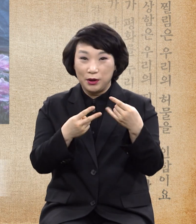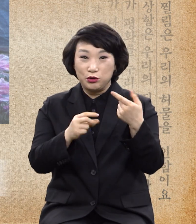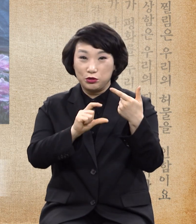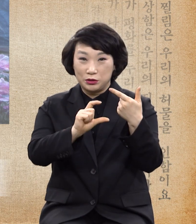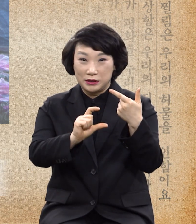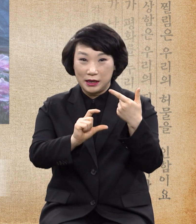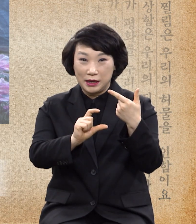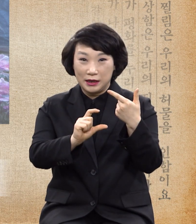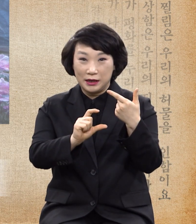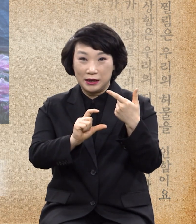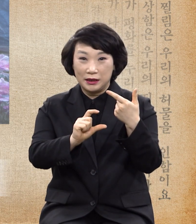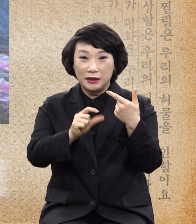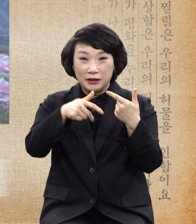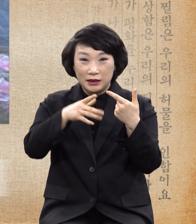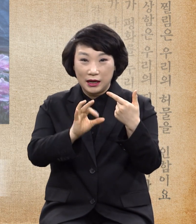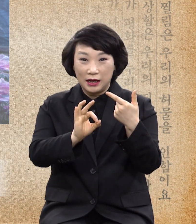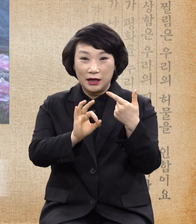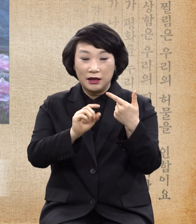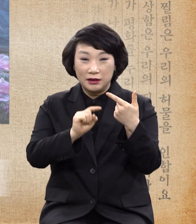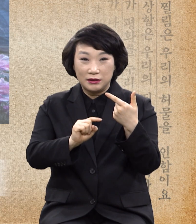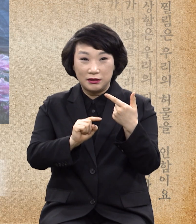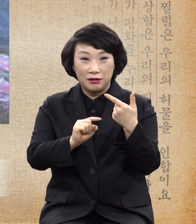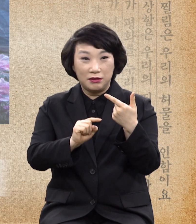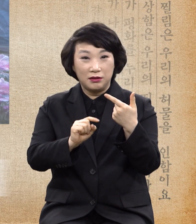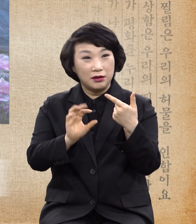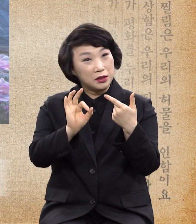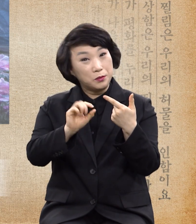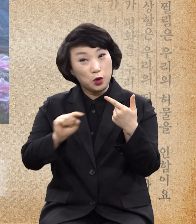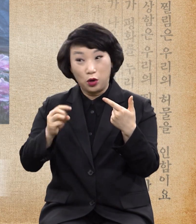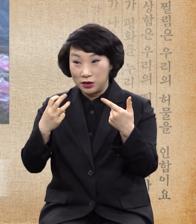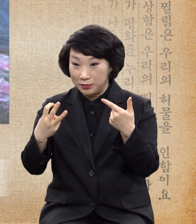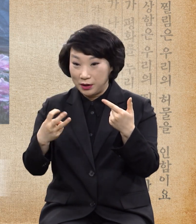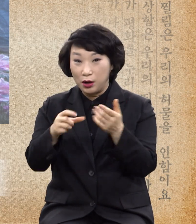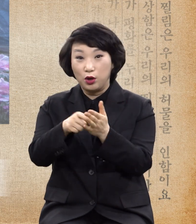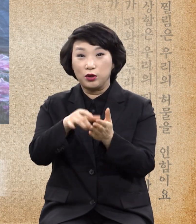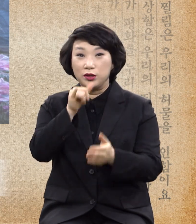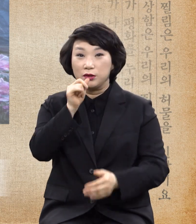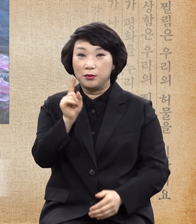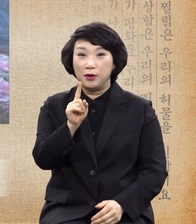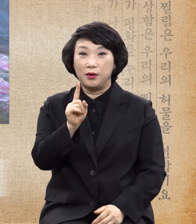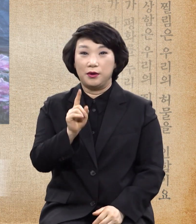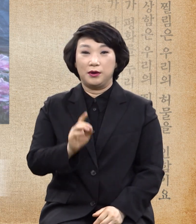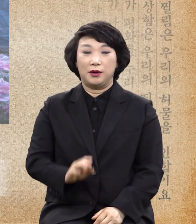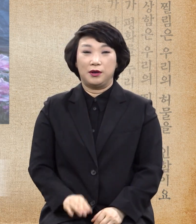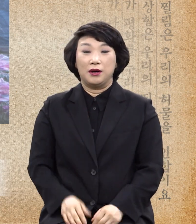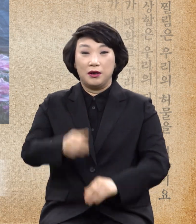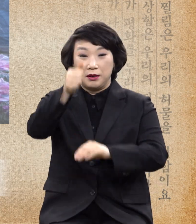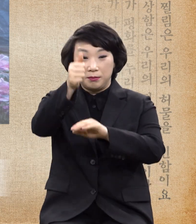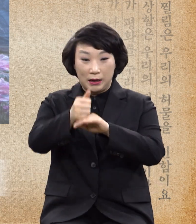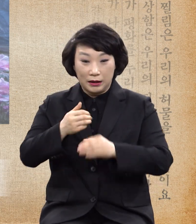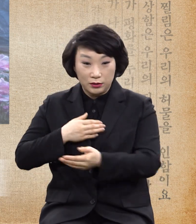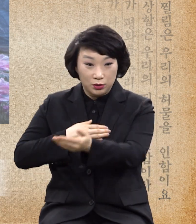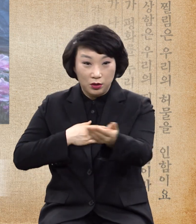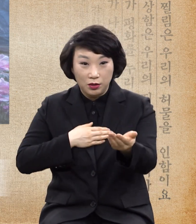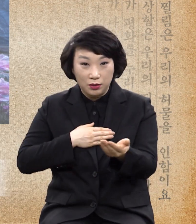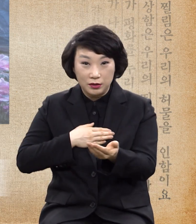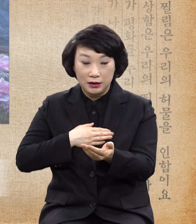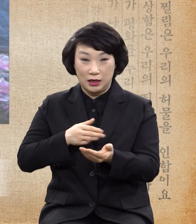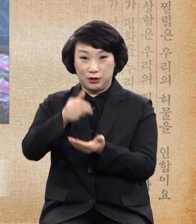잘 들어보듯이 10줄로 13절에 말하고 그래서 정말로 너희가 주 안에서